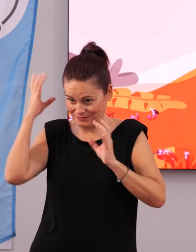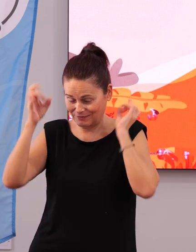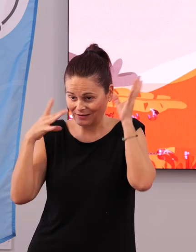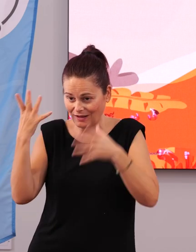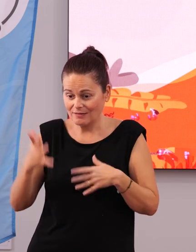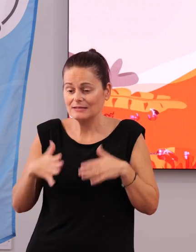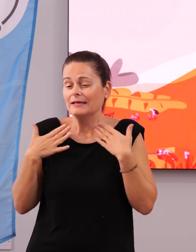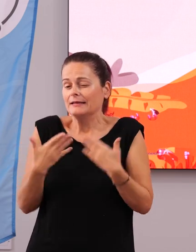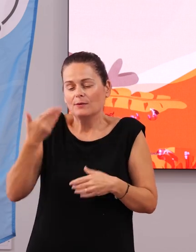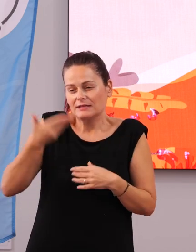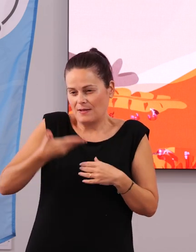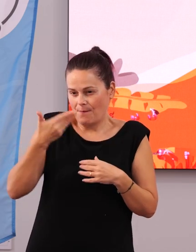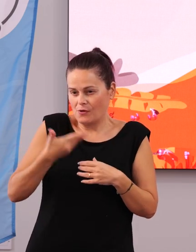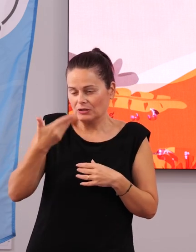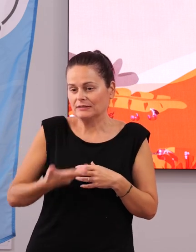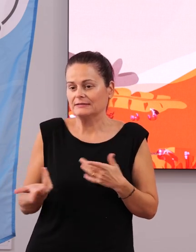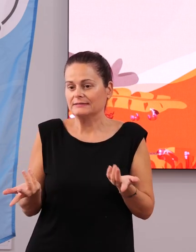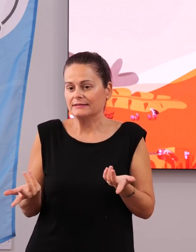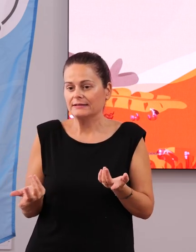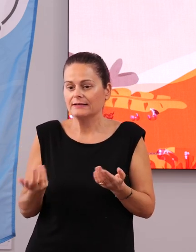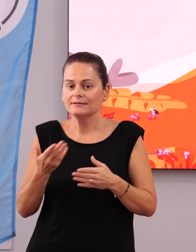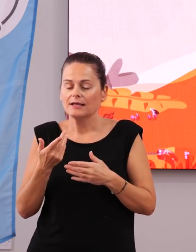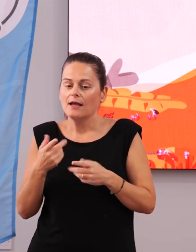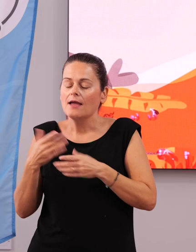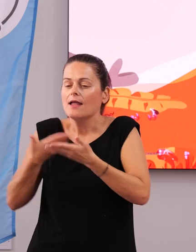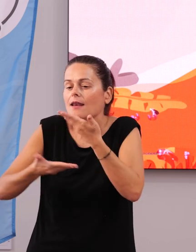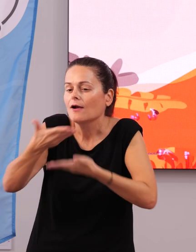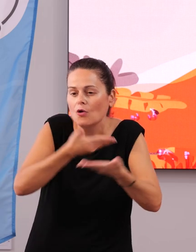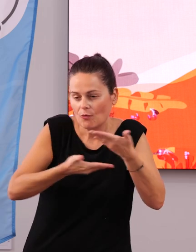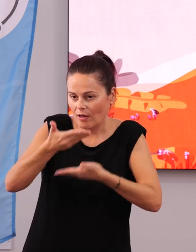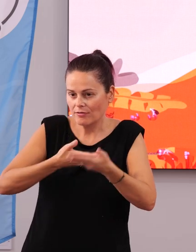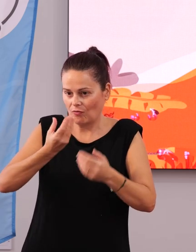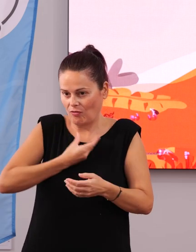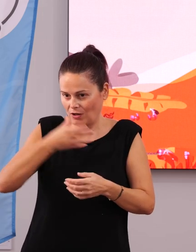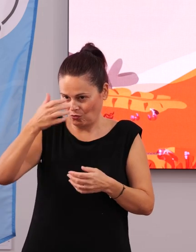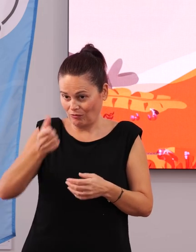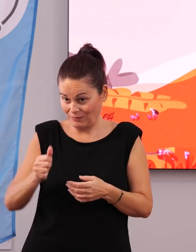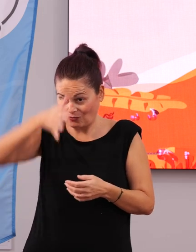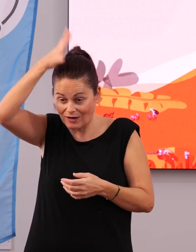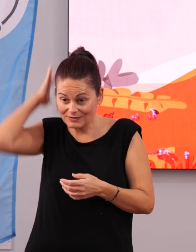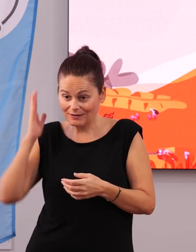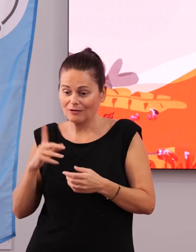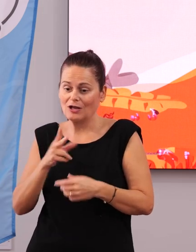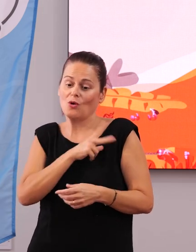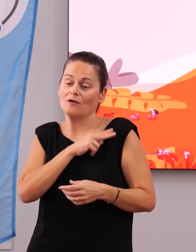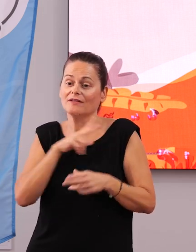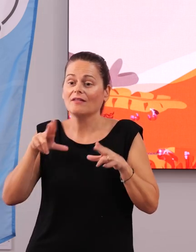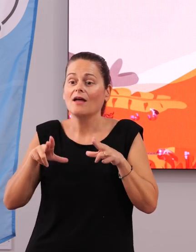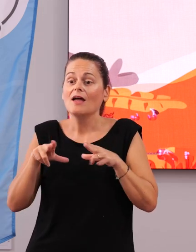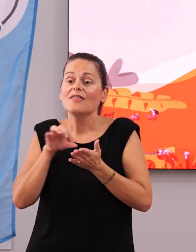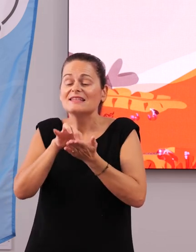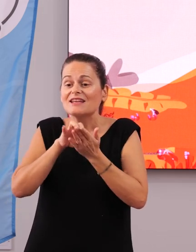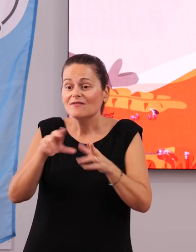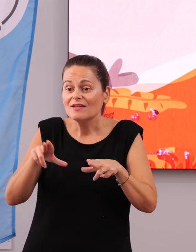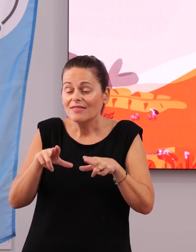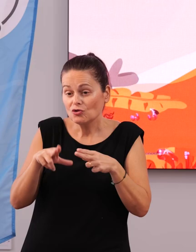y, fundamentalmente, quería poner en valor la colaboración que desde el Ayuntamiento de Cartagena, a través de la Concejalía de Servicios Sociales y